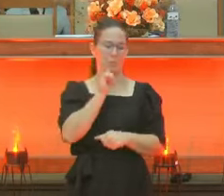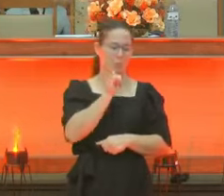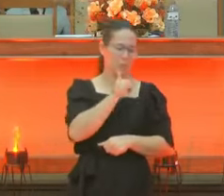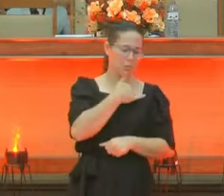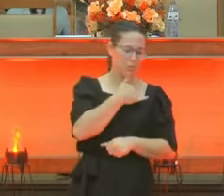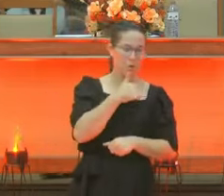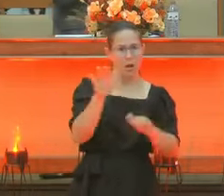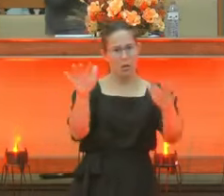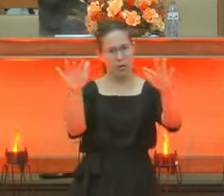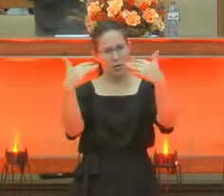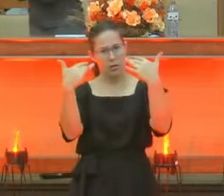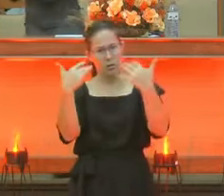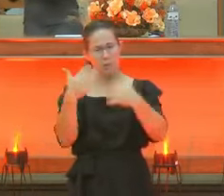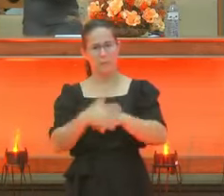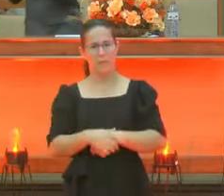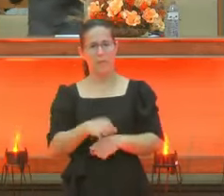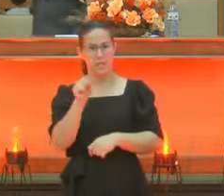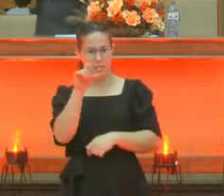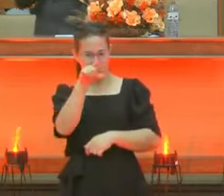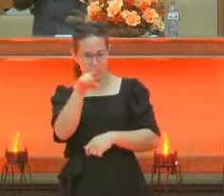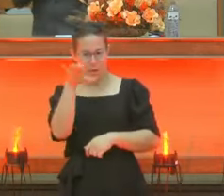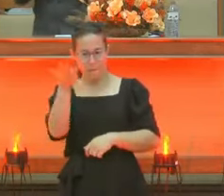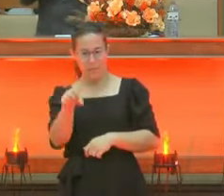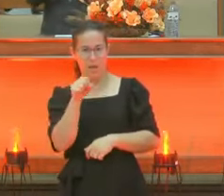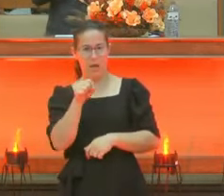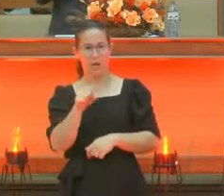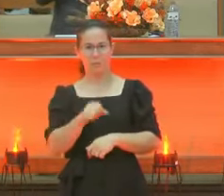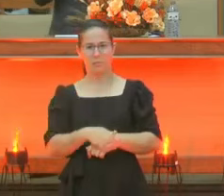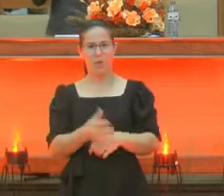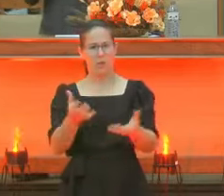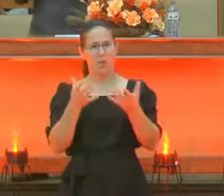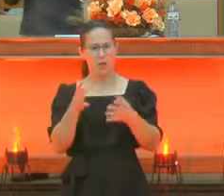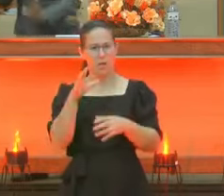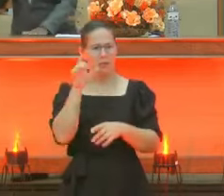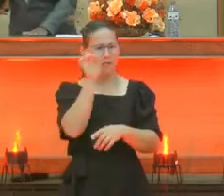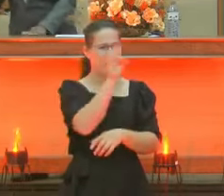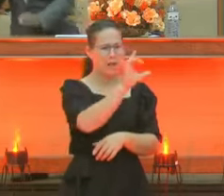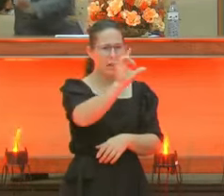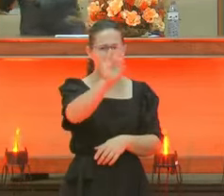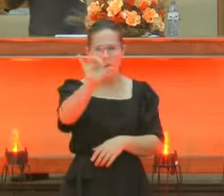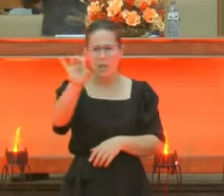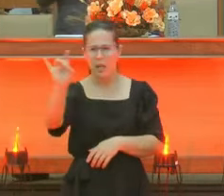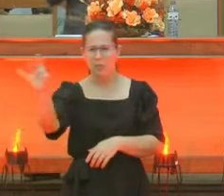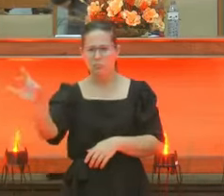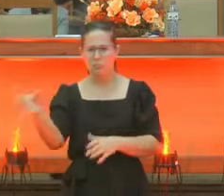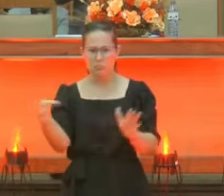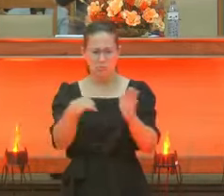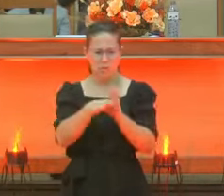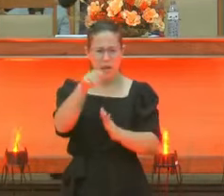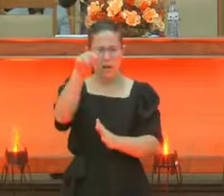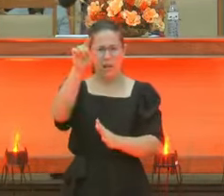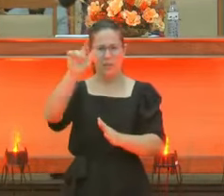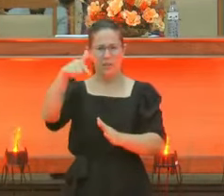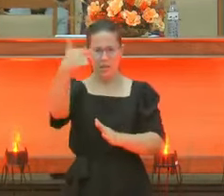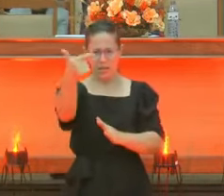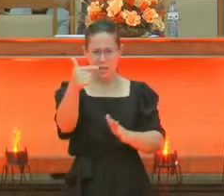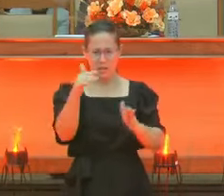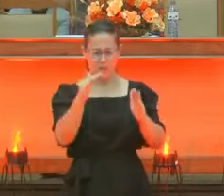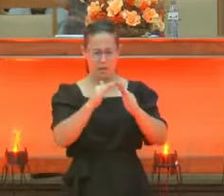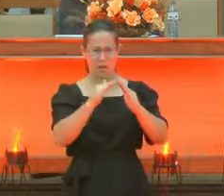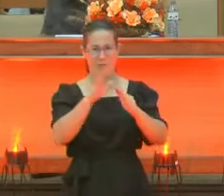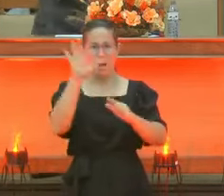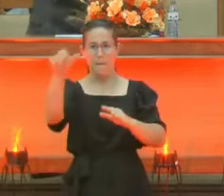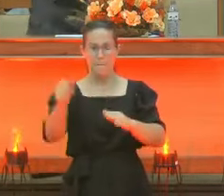irmão, olha pra cá. Se você pegar, eu quero que cada crente aqui, quando você chegar na sua casa, pegue um